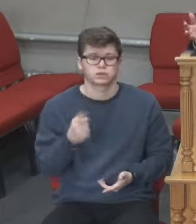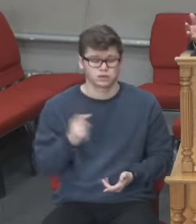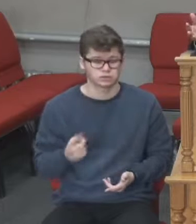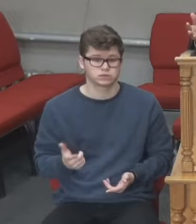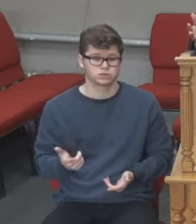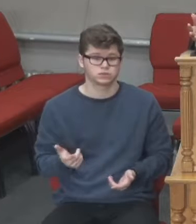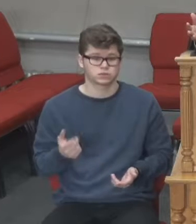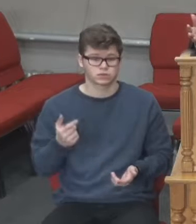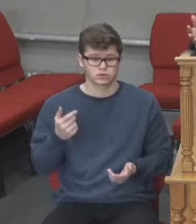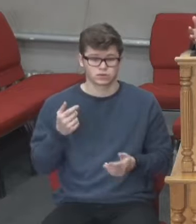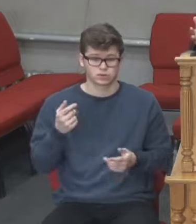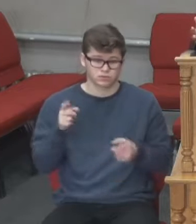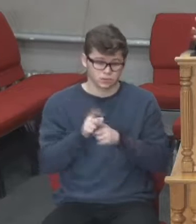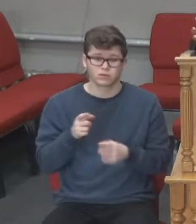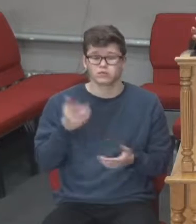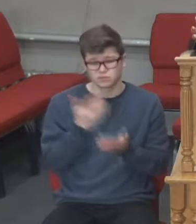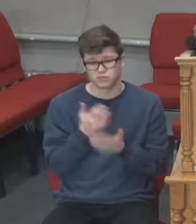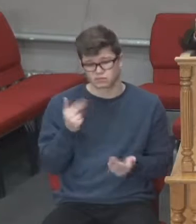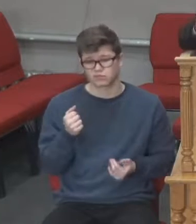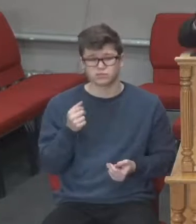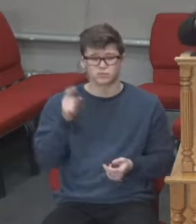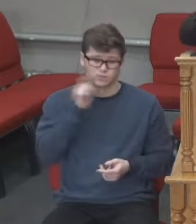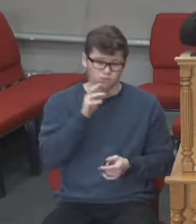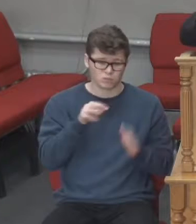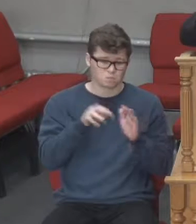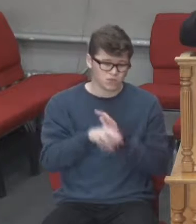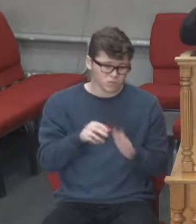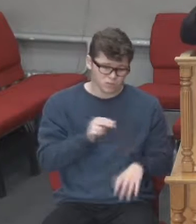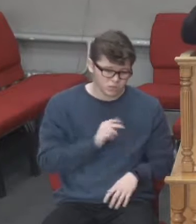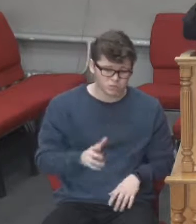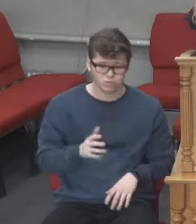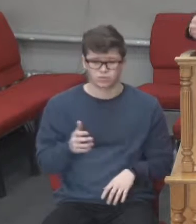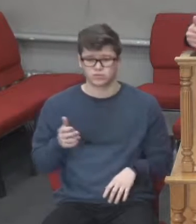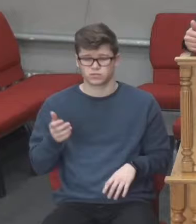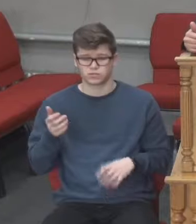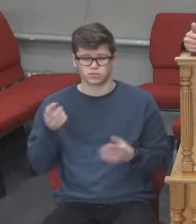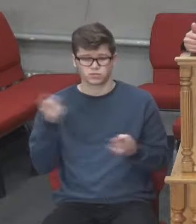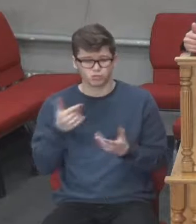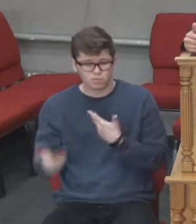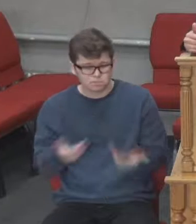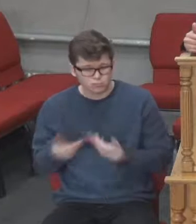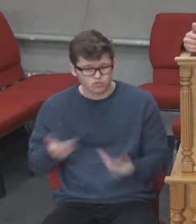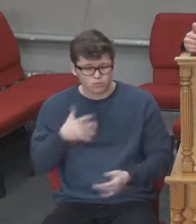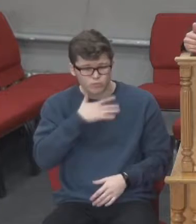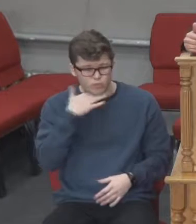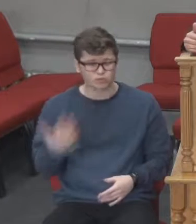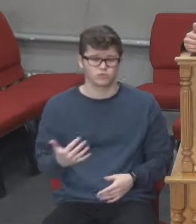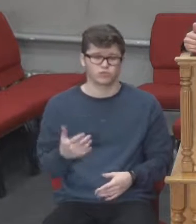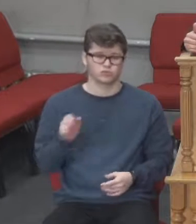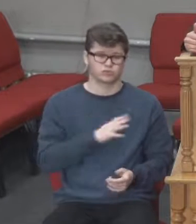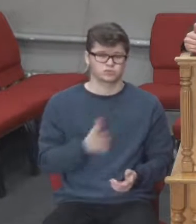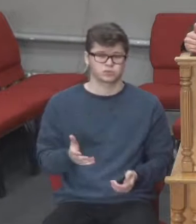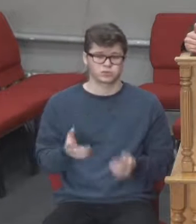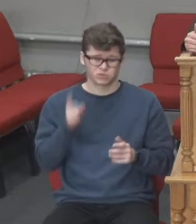хотілося б. Дехто не може їхати, декому приходиться багато кілометрів йти, пішки до своєї